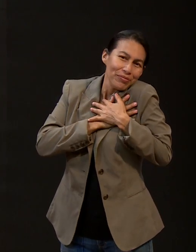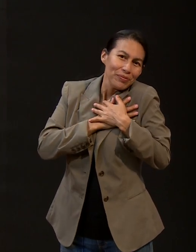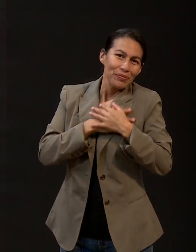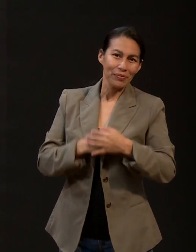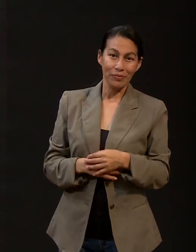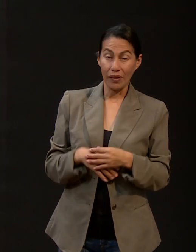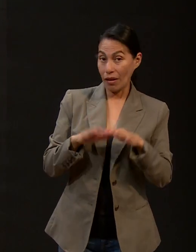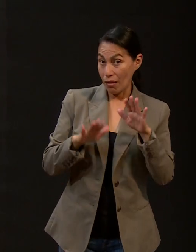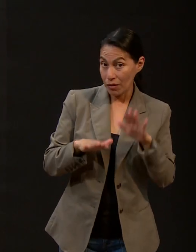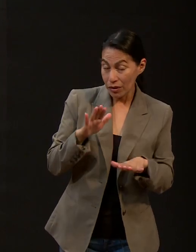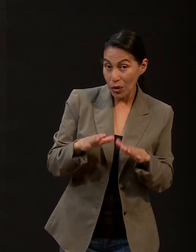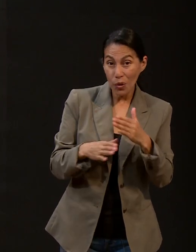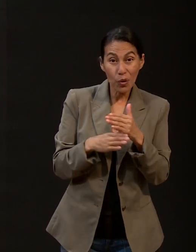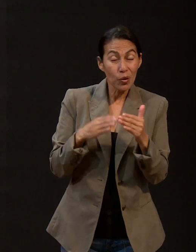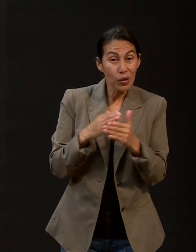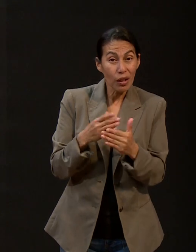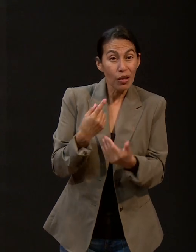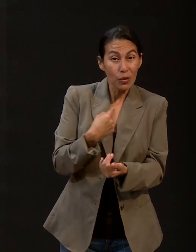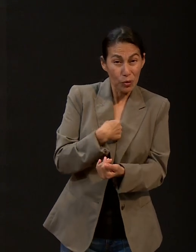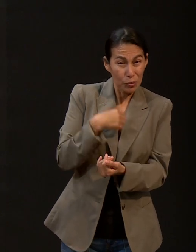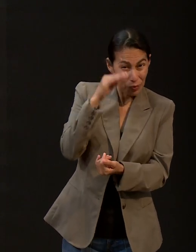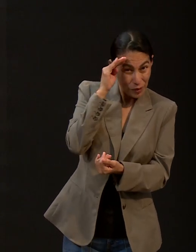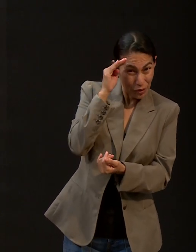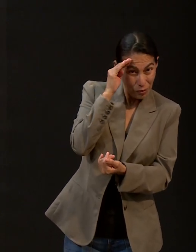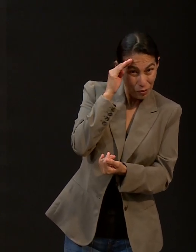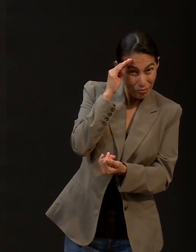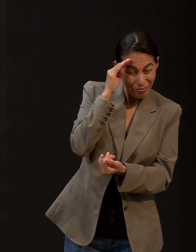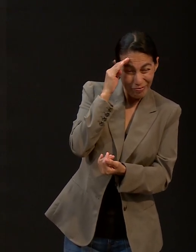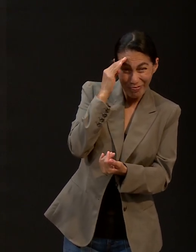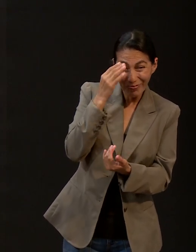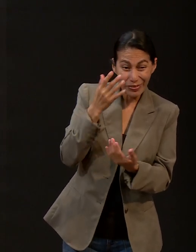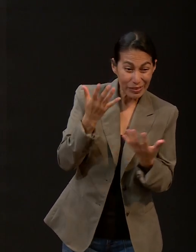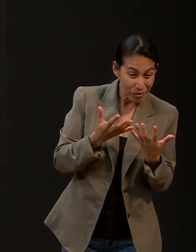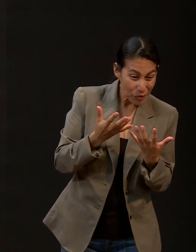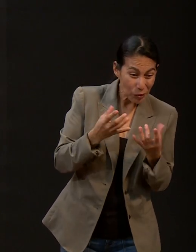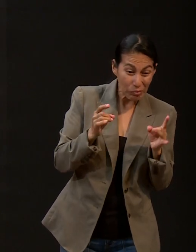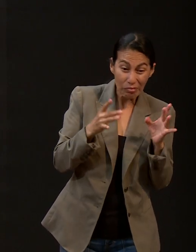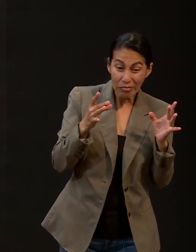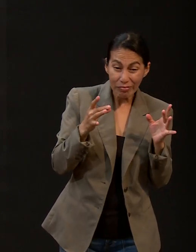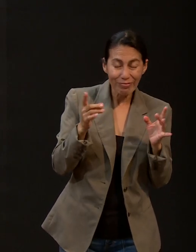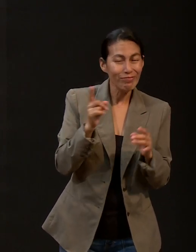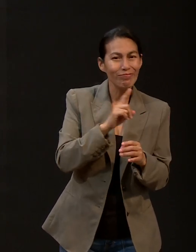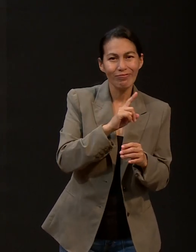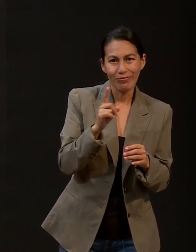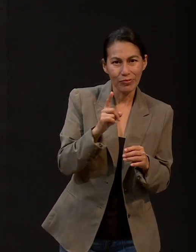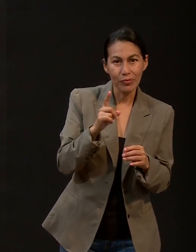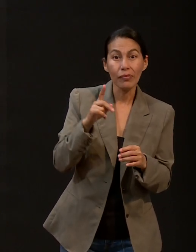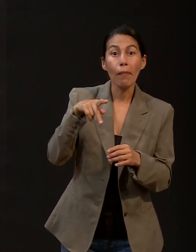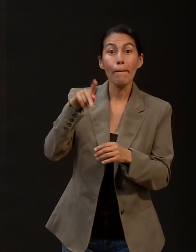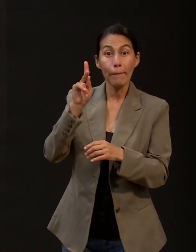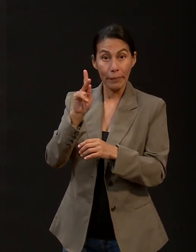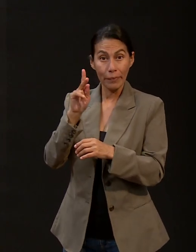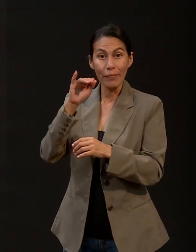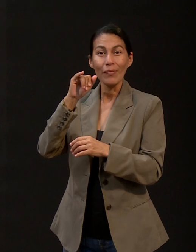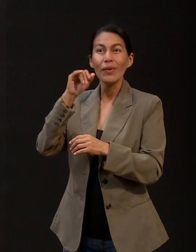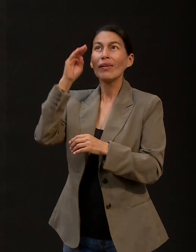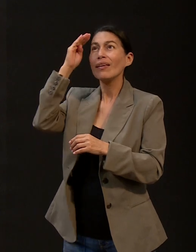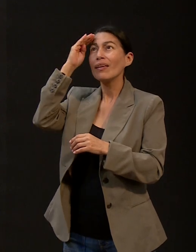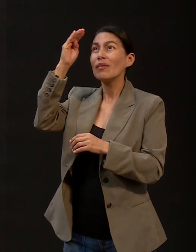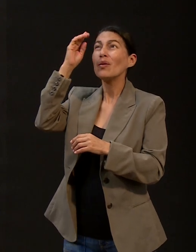cosas no suceden como uno piense, sí sabemos quién está al control. Y recuerda que